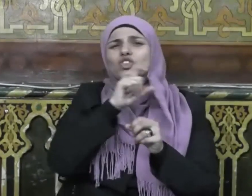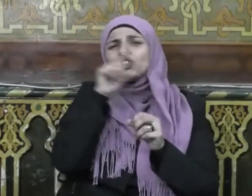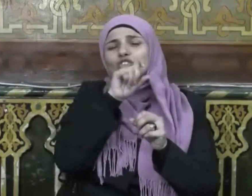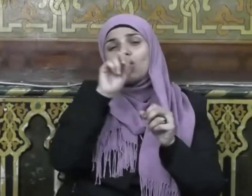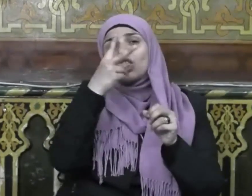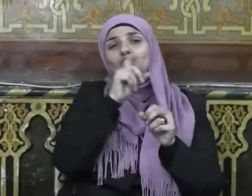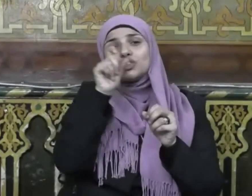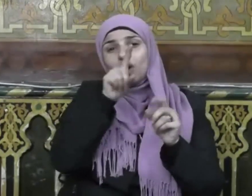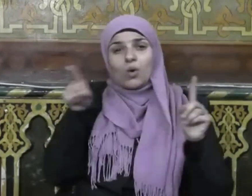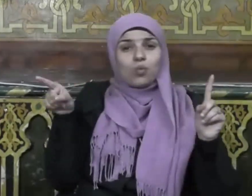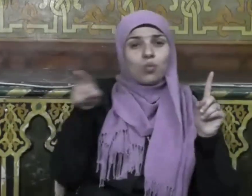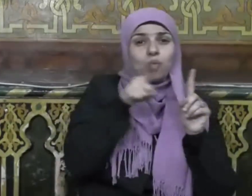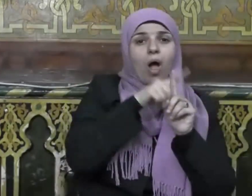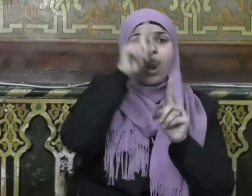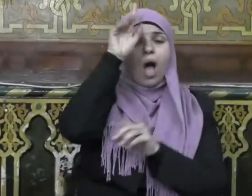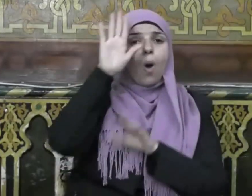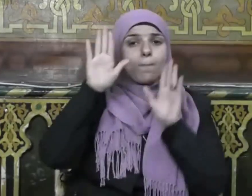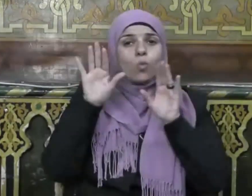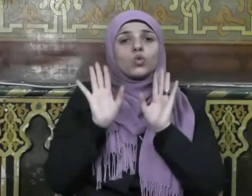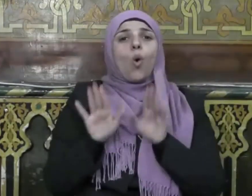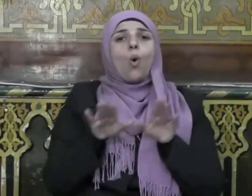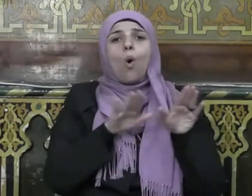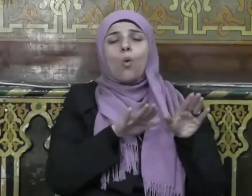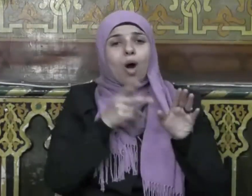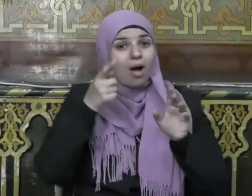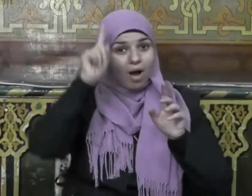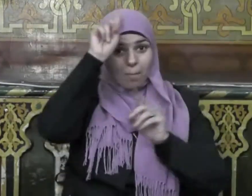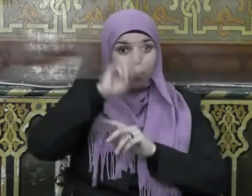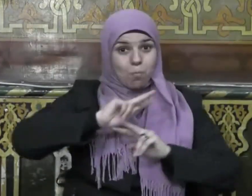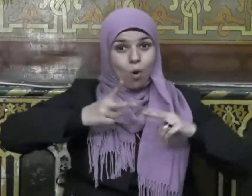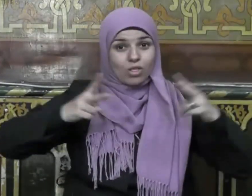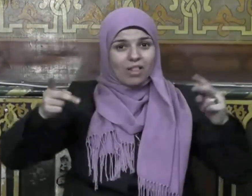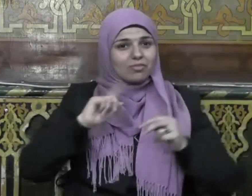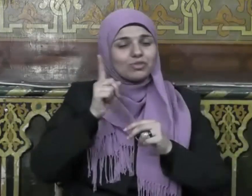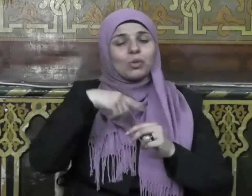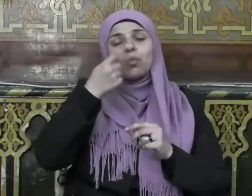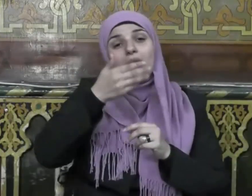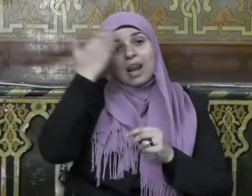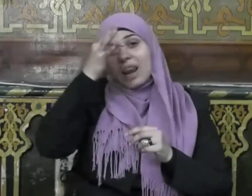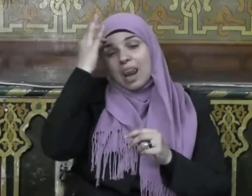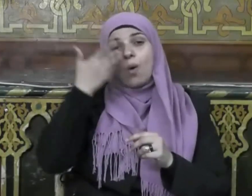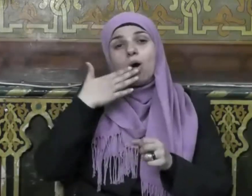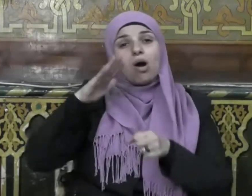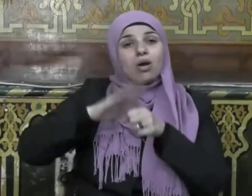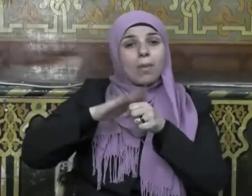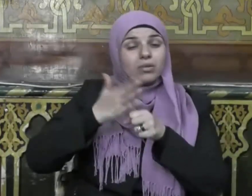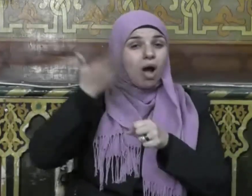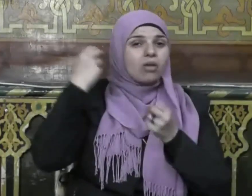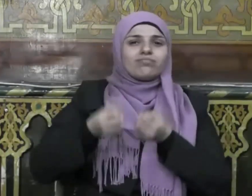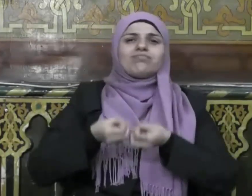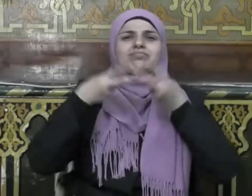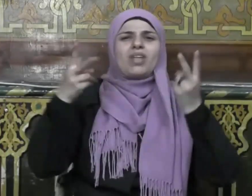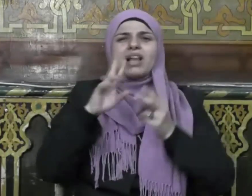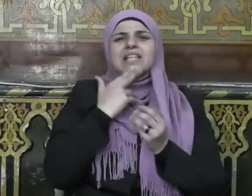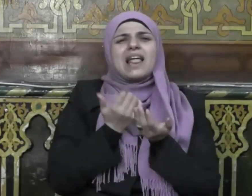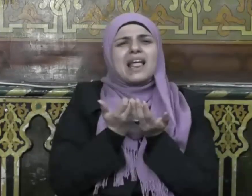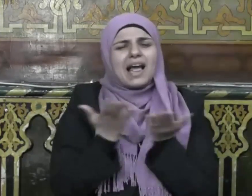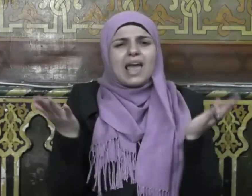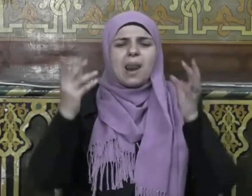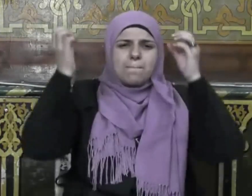والأيام والأزمنة والأمكنة فإذا كان رمضان قد مضى بما فيه من الخيرات والبركات